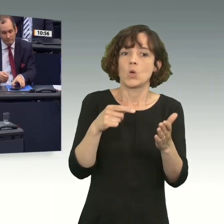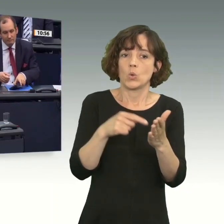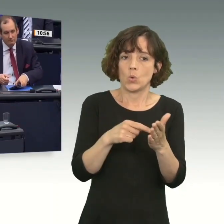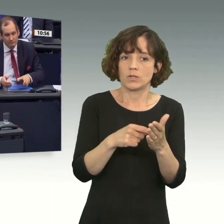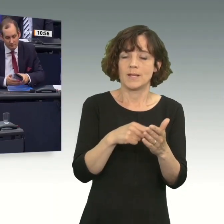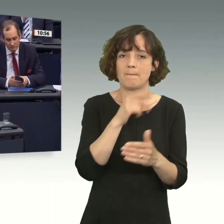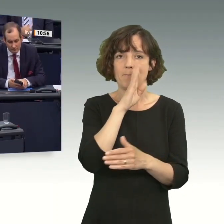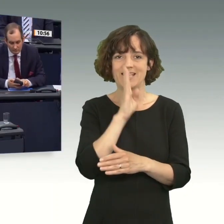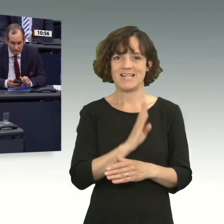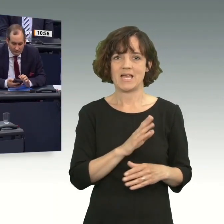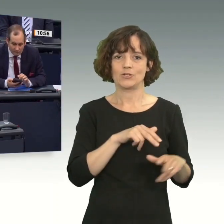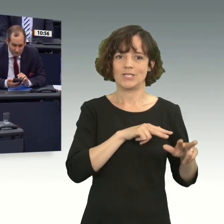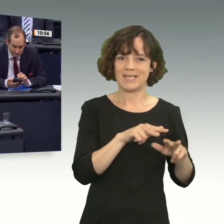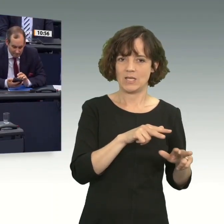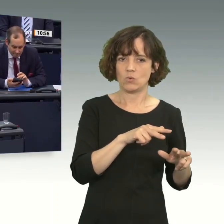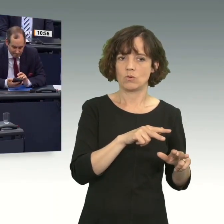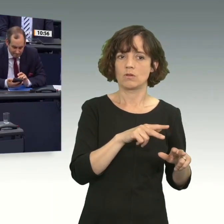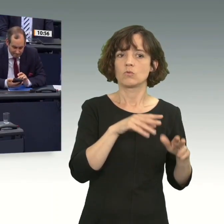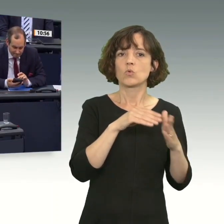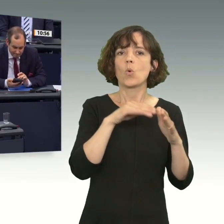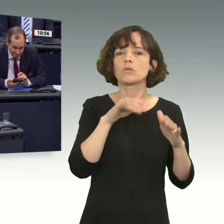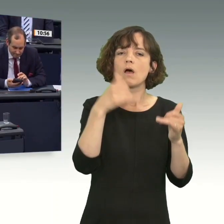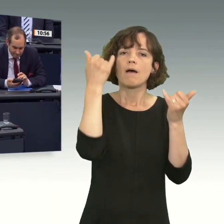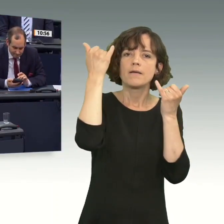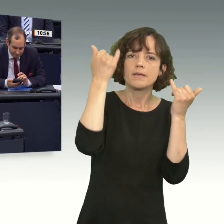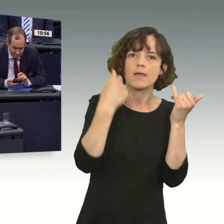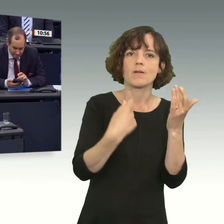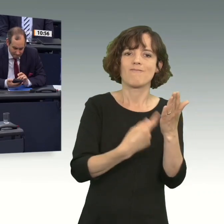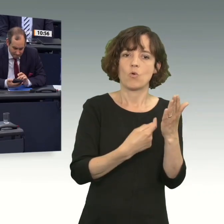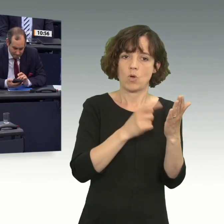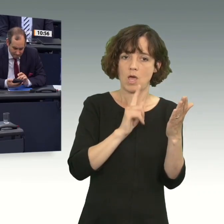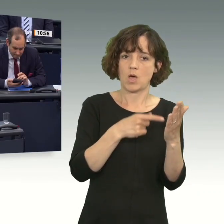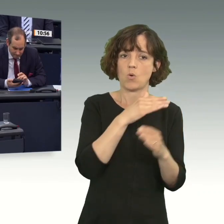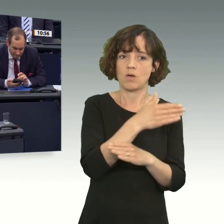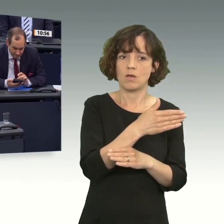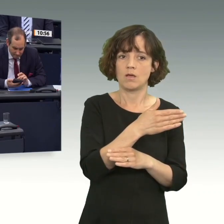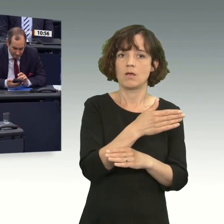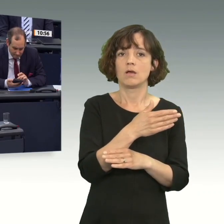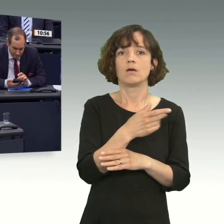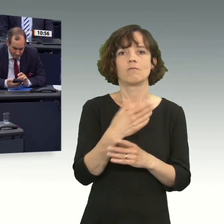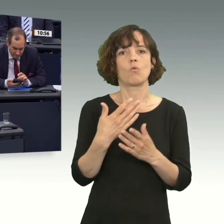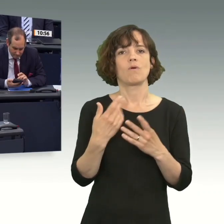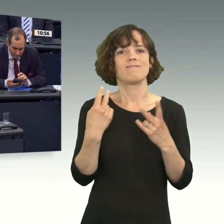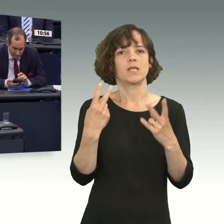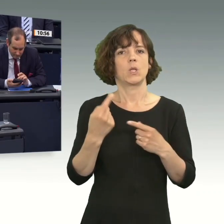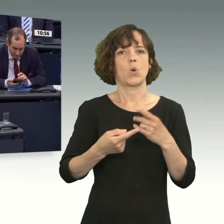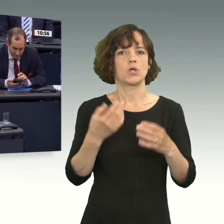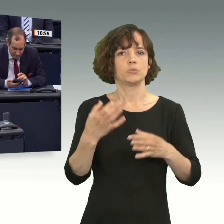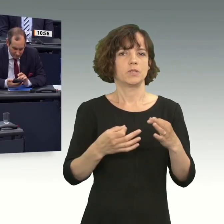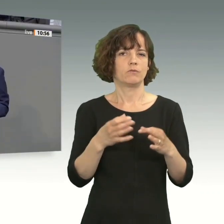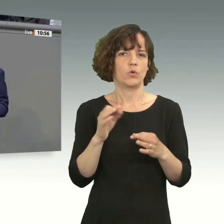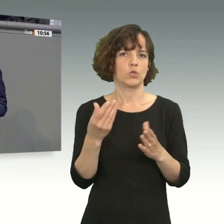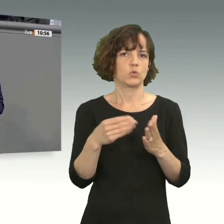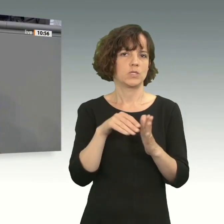brasilianische Regierung auch noch Ideen und Forderungen hat, die in dem Zusatzprotokoll eine Rolle spielen.